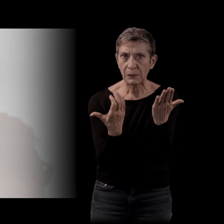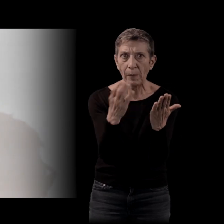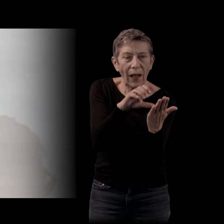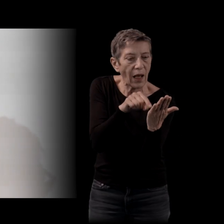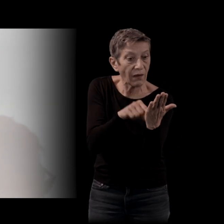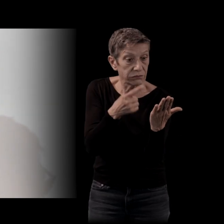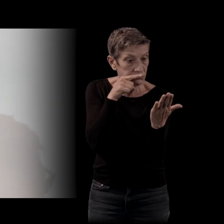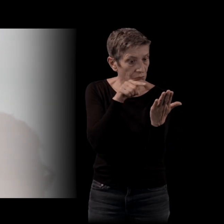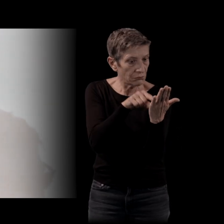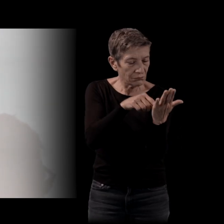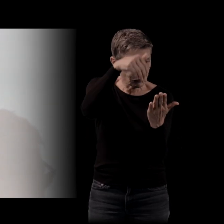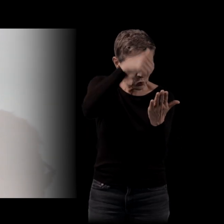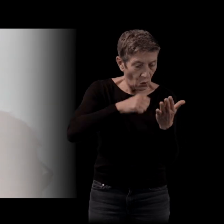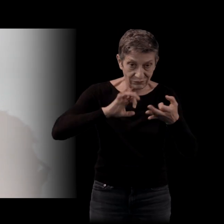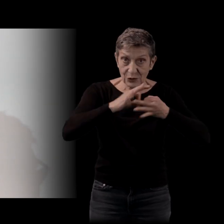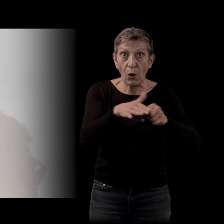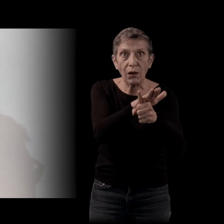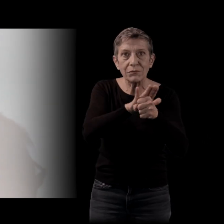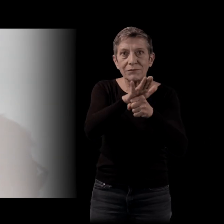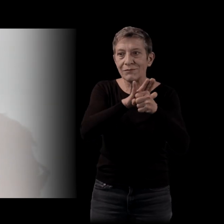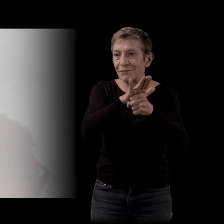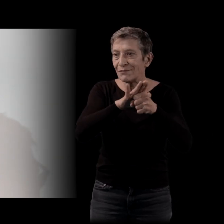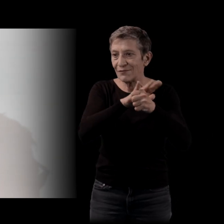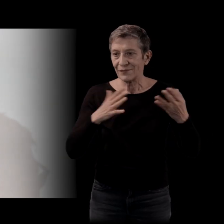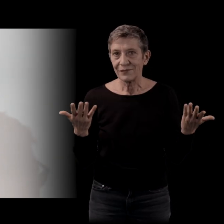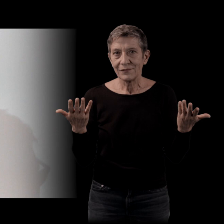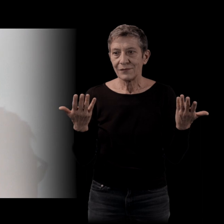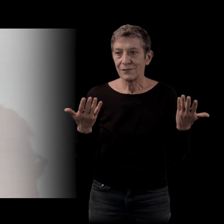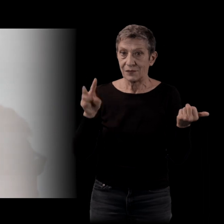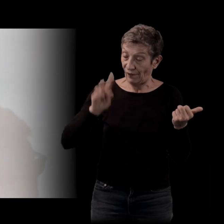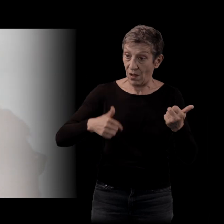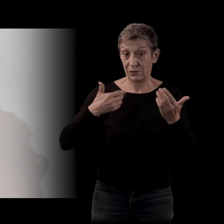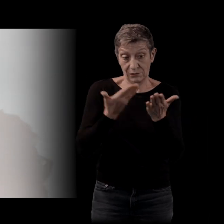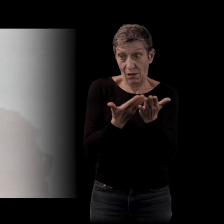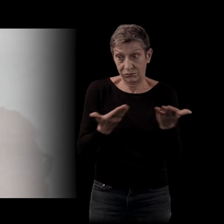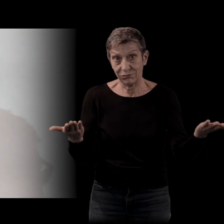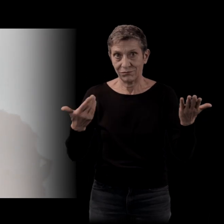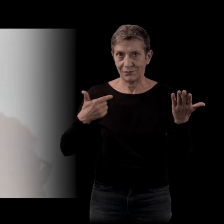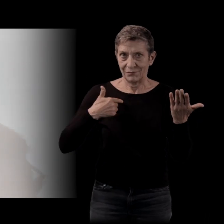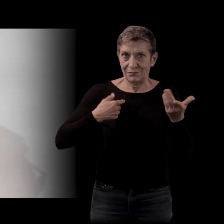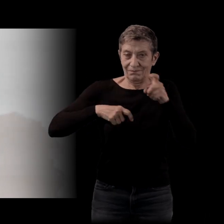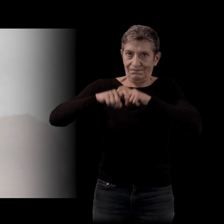en soi. Donc oui, je n'arrête pas de faire comme ça jusqu'au moment où je sens que je vais devenir fou et j'arrête.